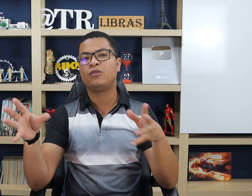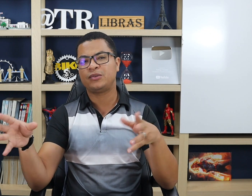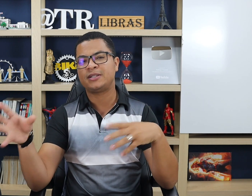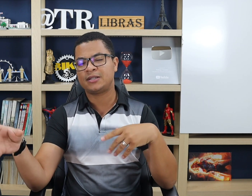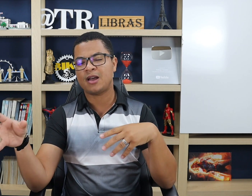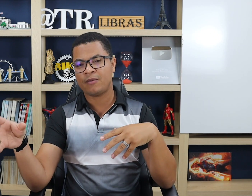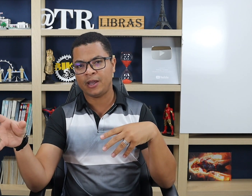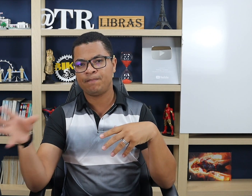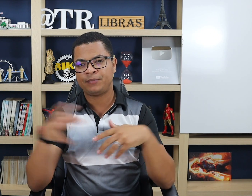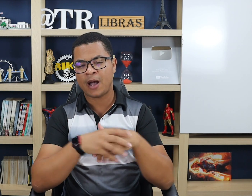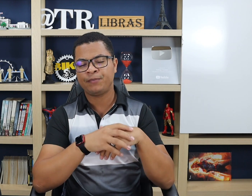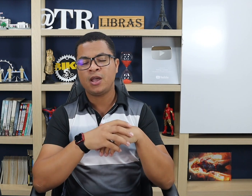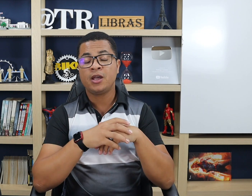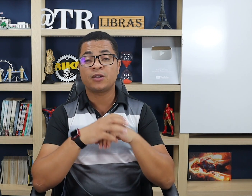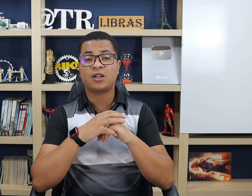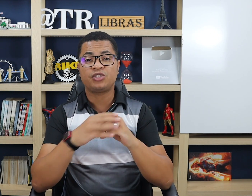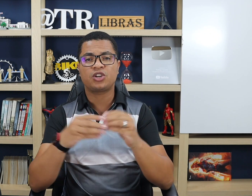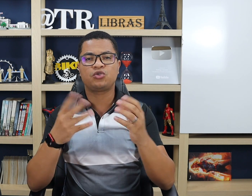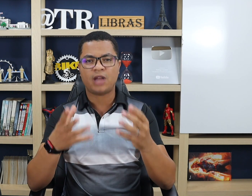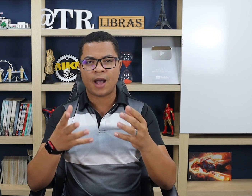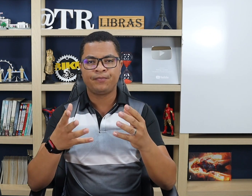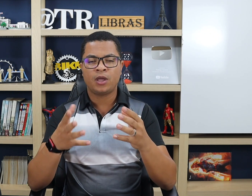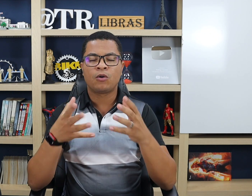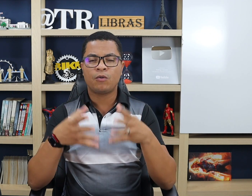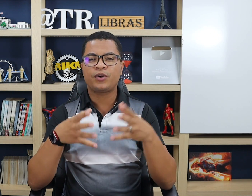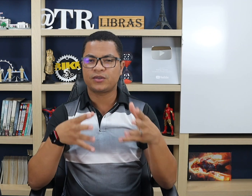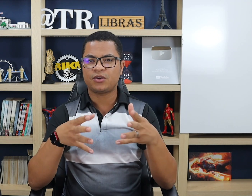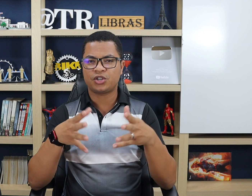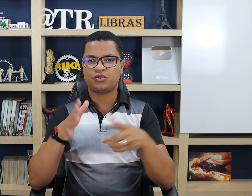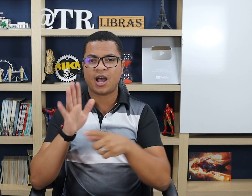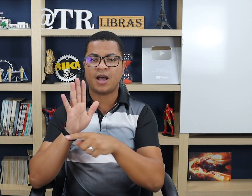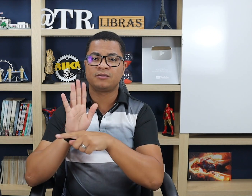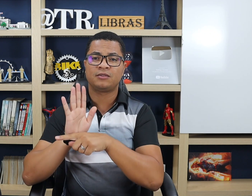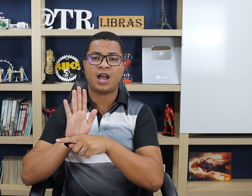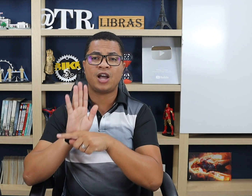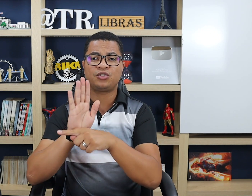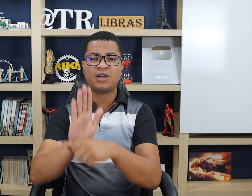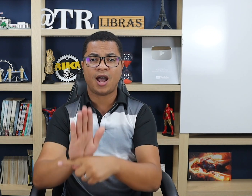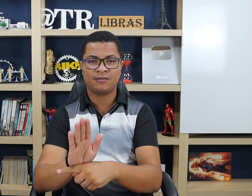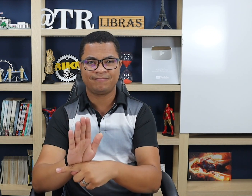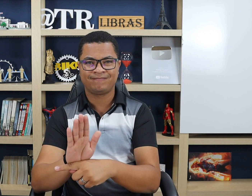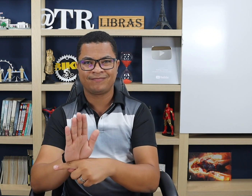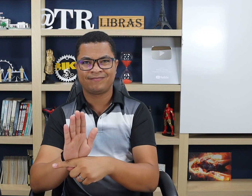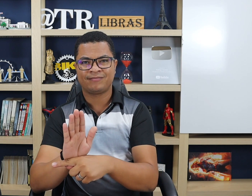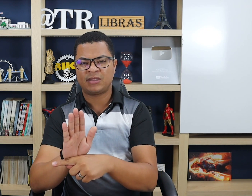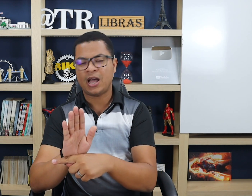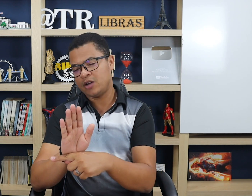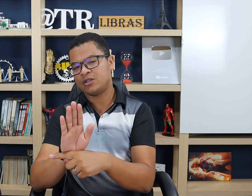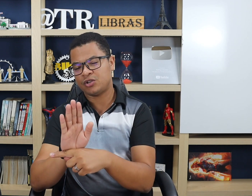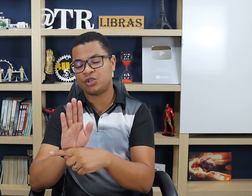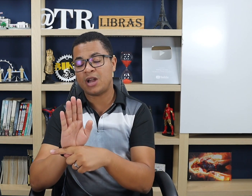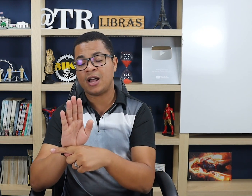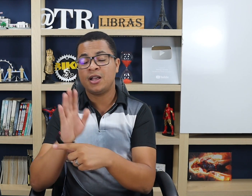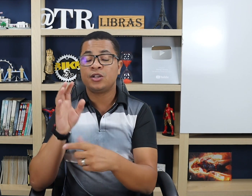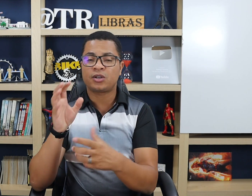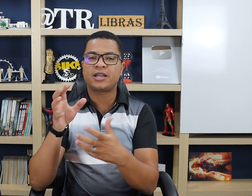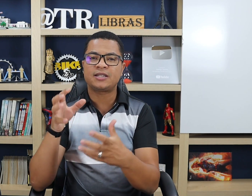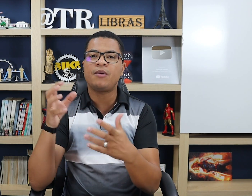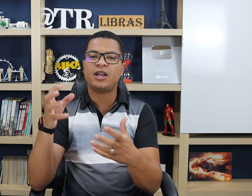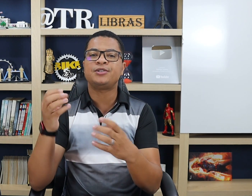muito esse sinal aí, tá? Que é o sinal de ajudar. Como que o sinal de ajudar? Ajudar. Tá? É o sinal de ajudar. Só que esse sinal, ele é